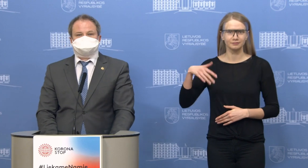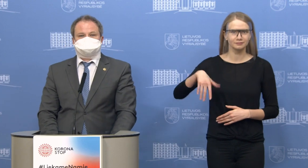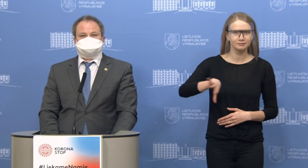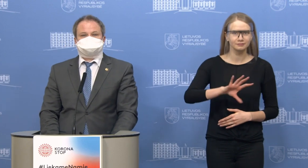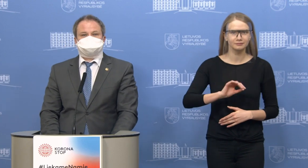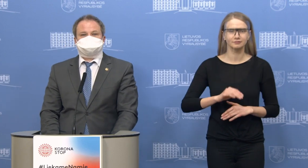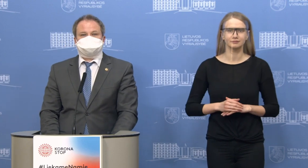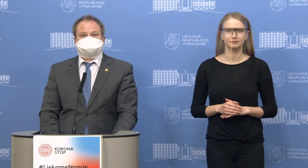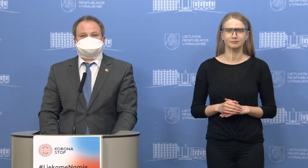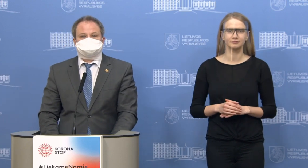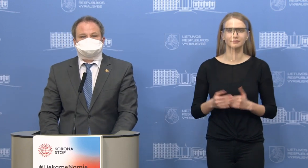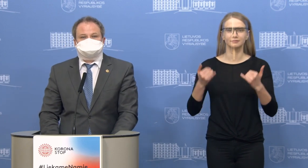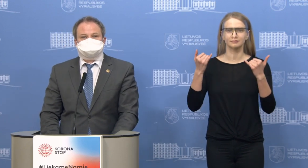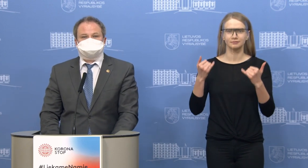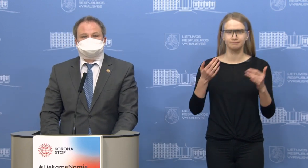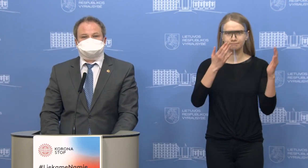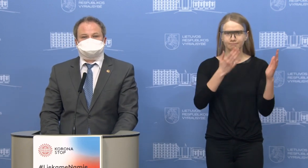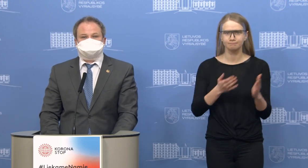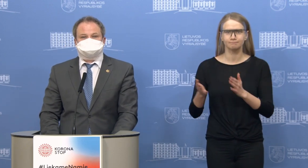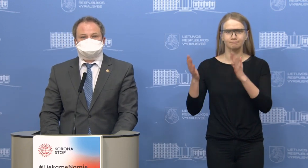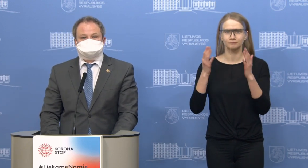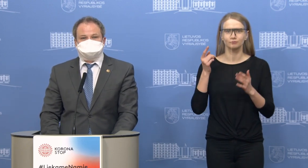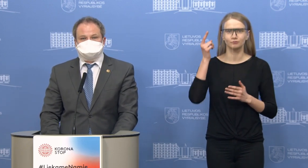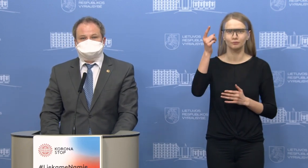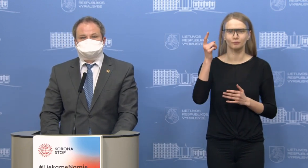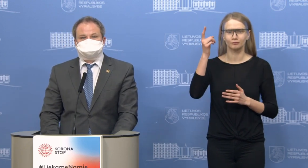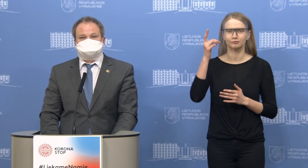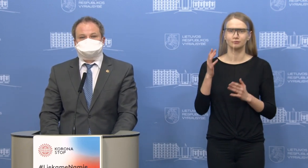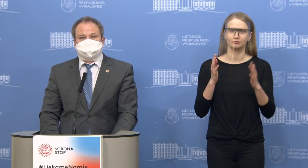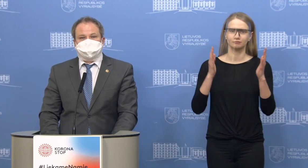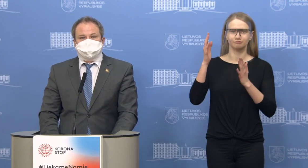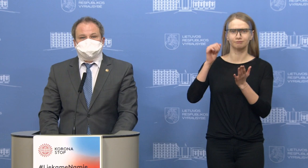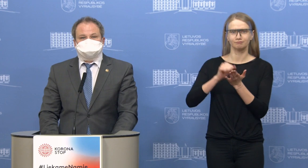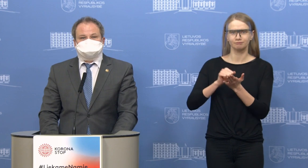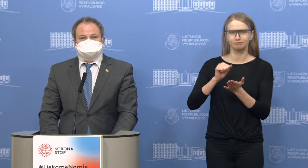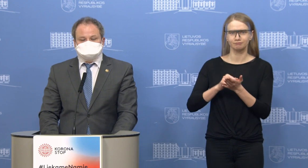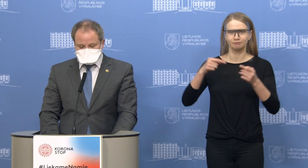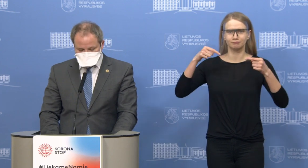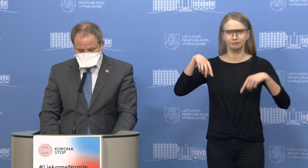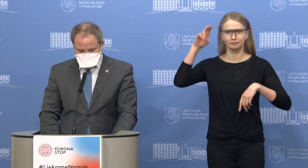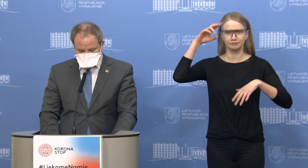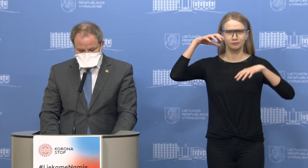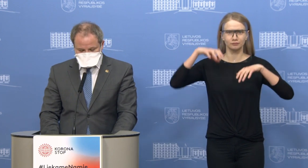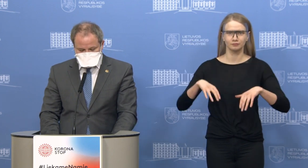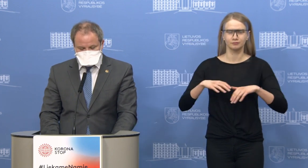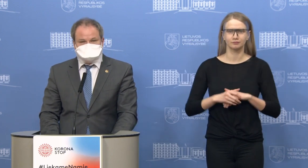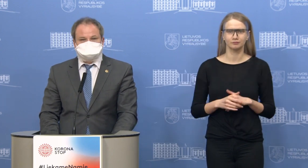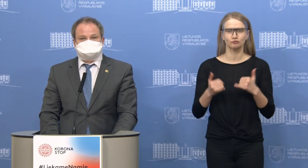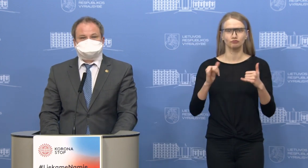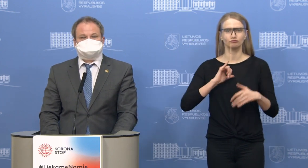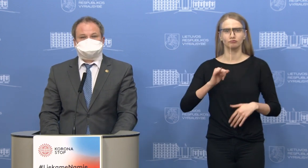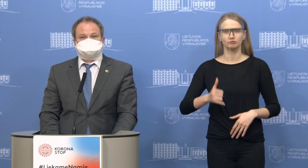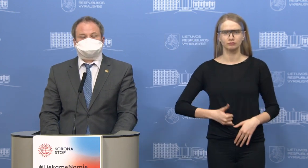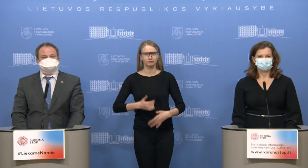Tradiciškai jungėmės su jumis iš nuotolinės vėriausybės paudos konferencijų studijos. Ir šiandien mūsų viešne yra